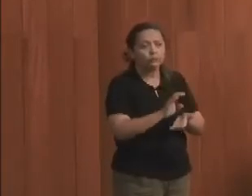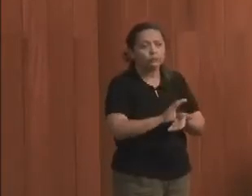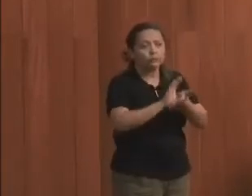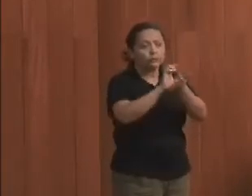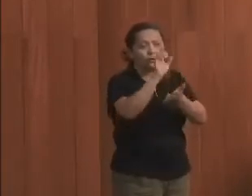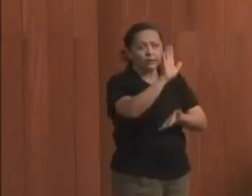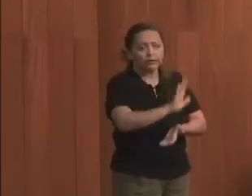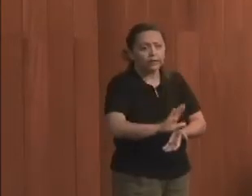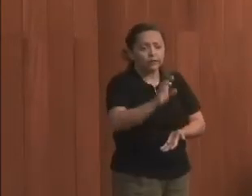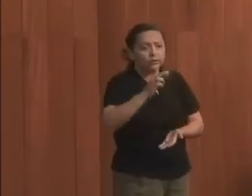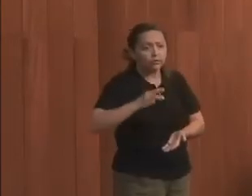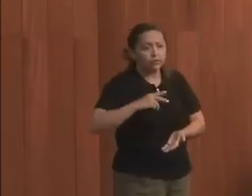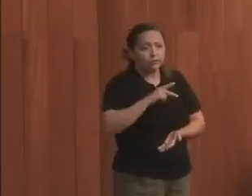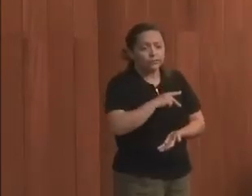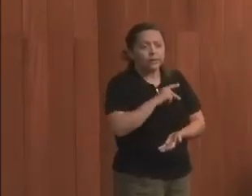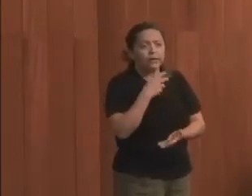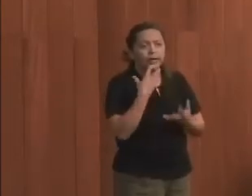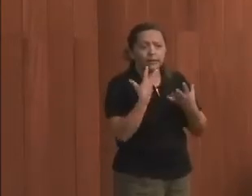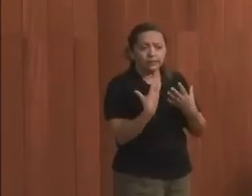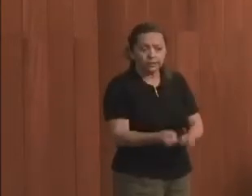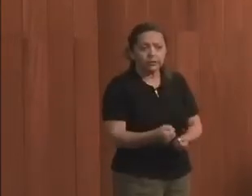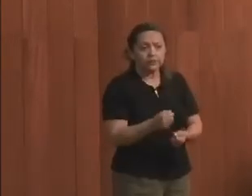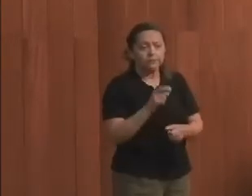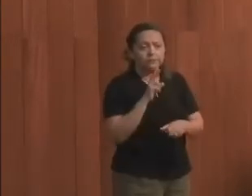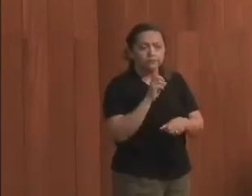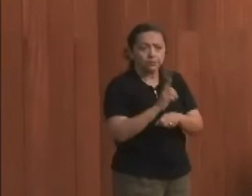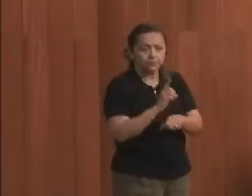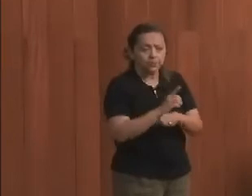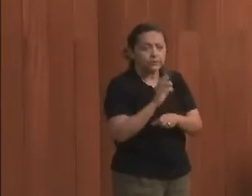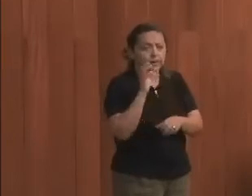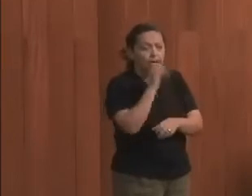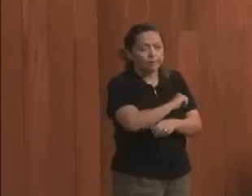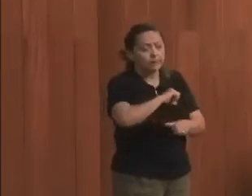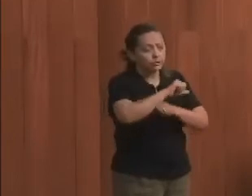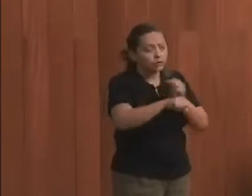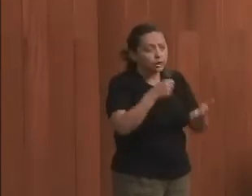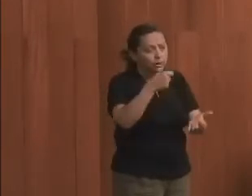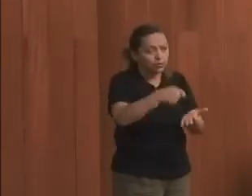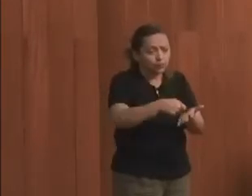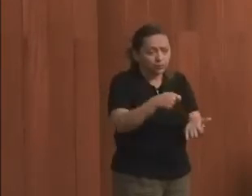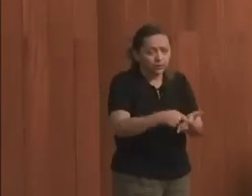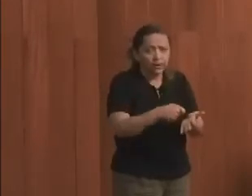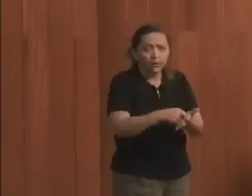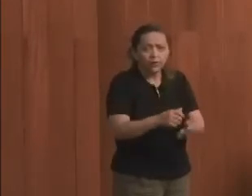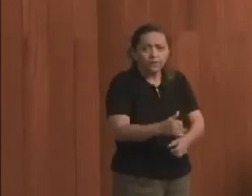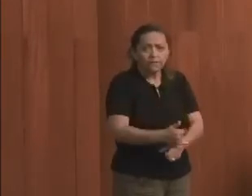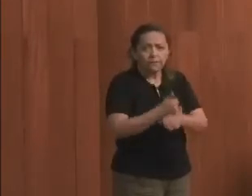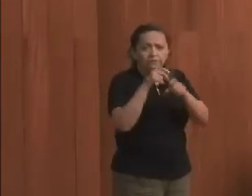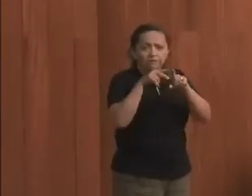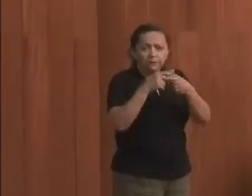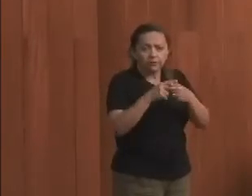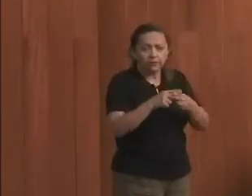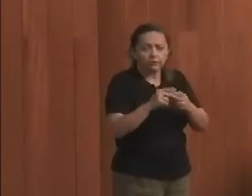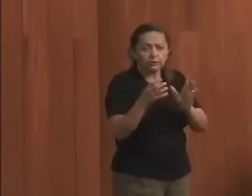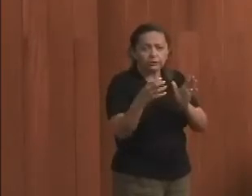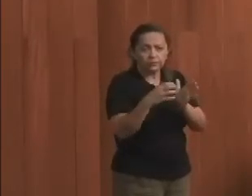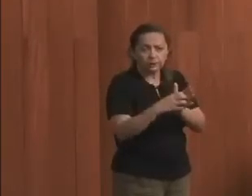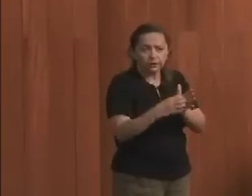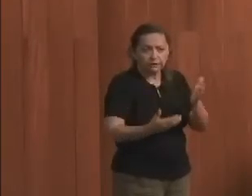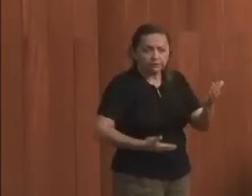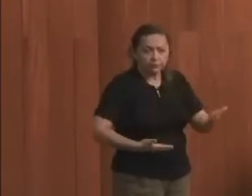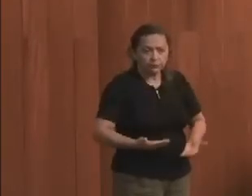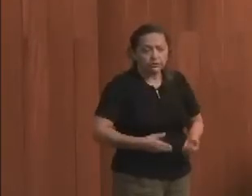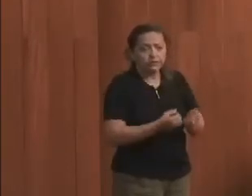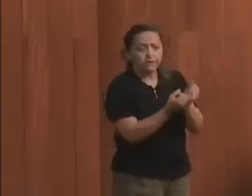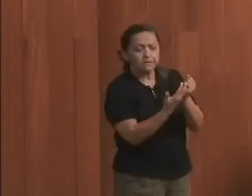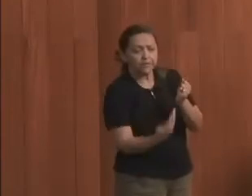que se adote providências para tornar obrigatório o aperfeiçoamento de servidores e